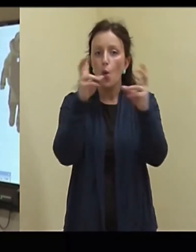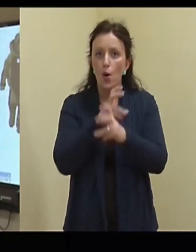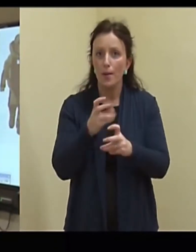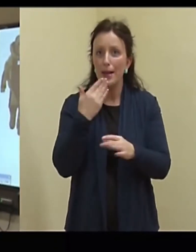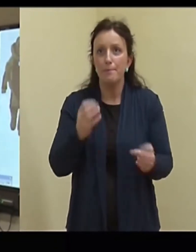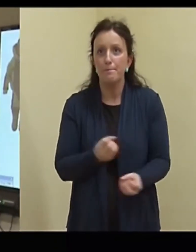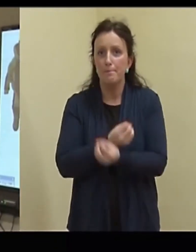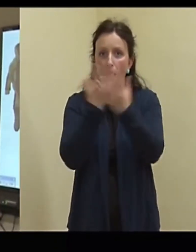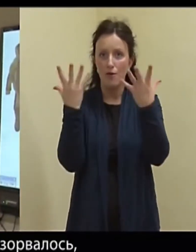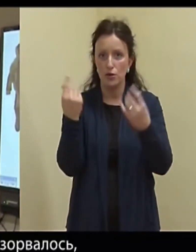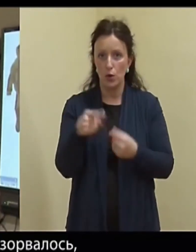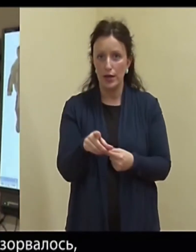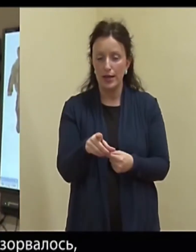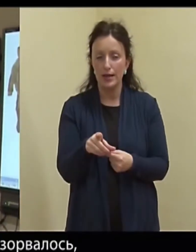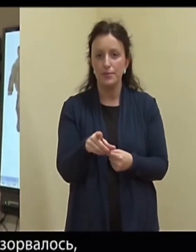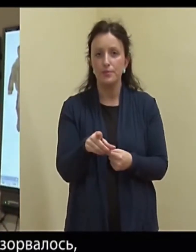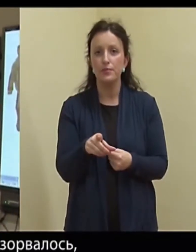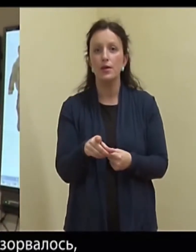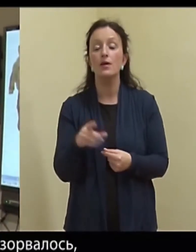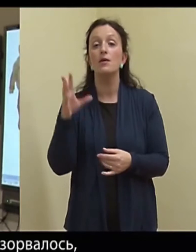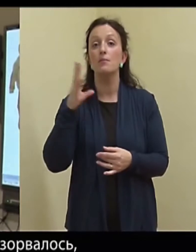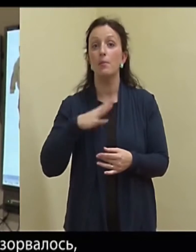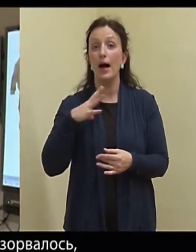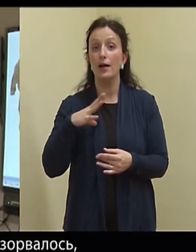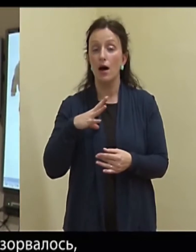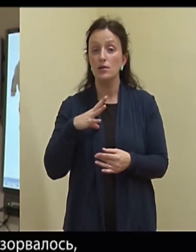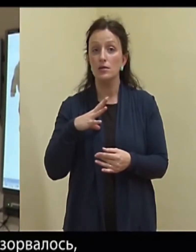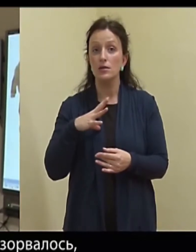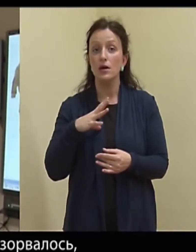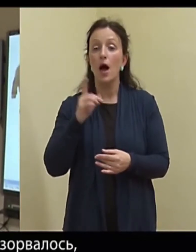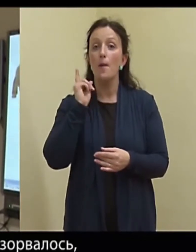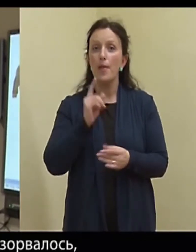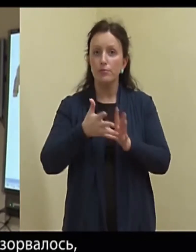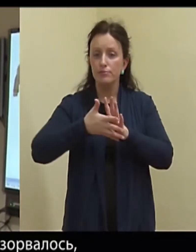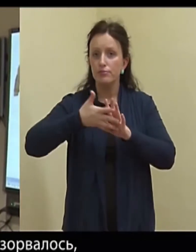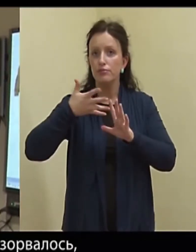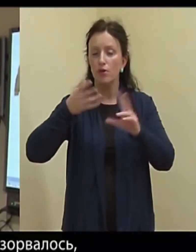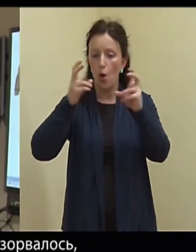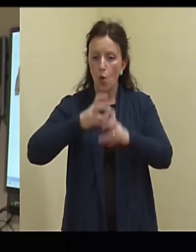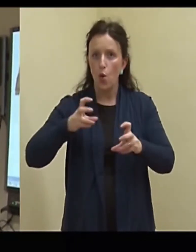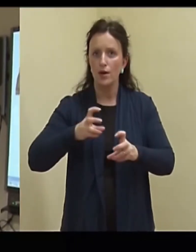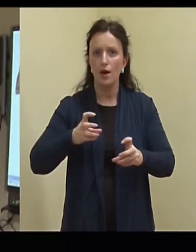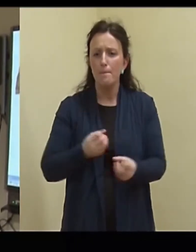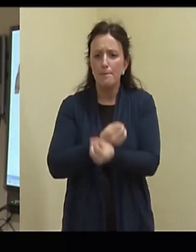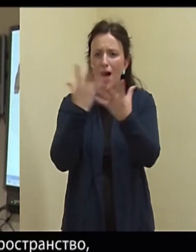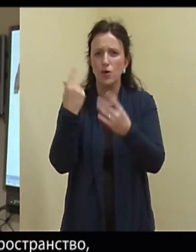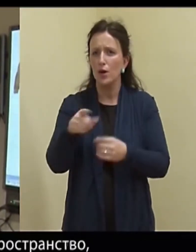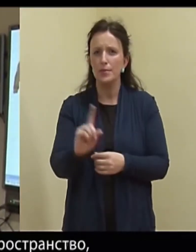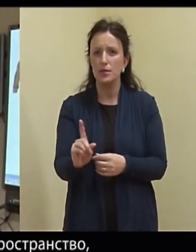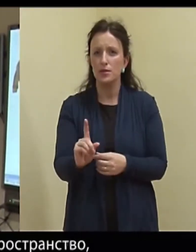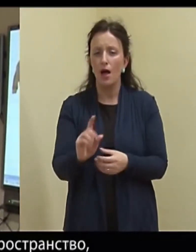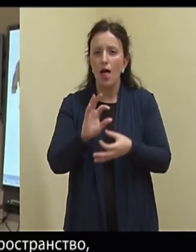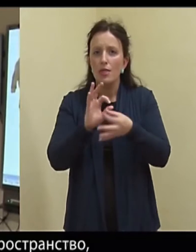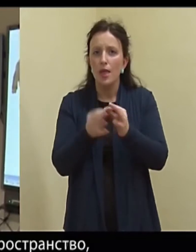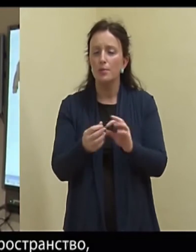mingisugune plahvatus, siis peale seda tuleb teha selgeks, mis plahvatas. Ja täpselt